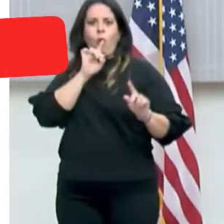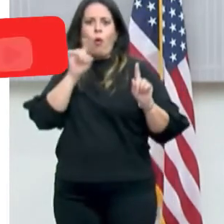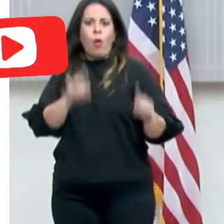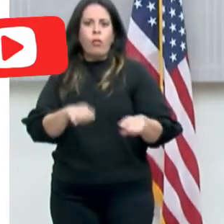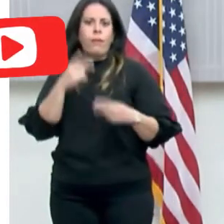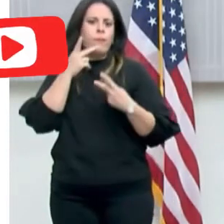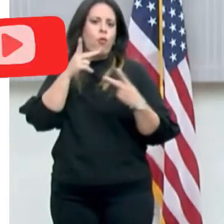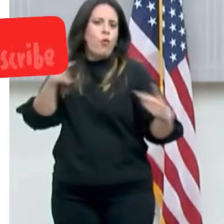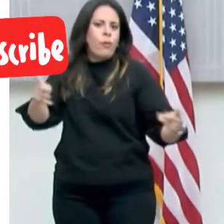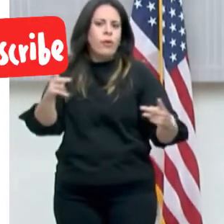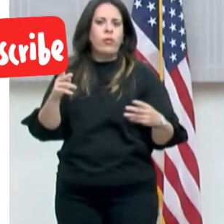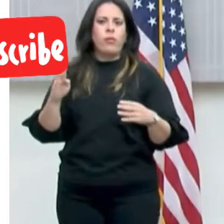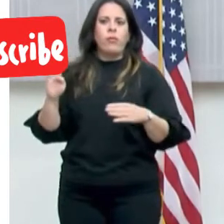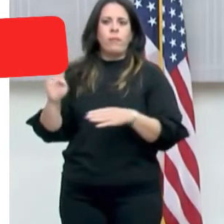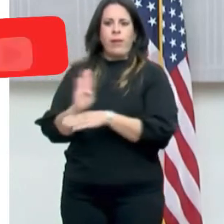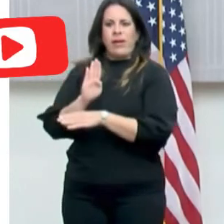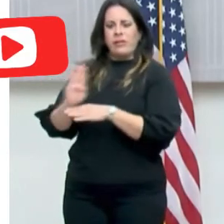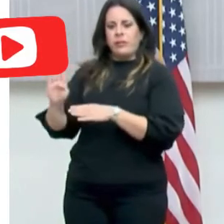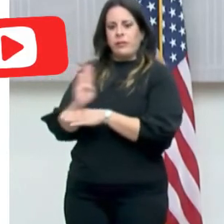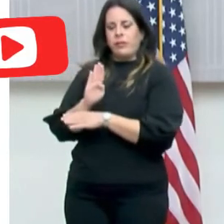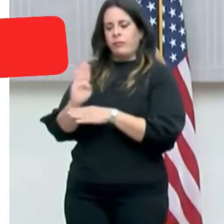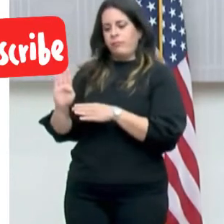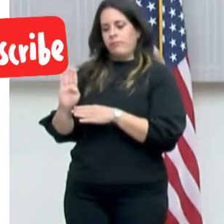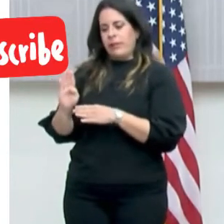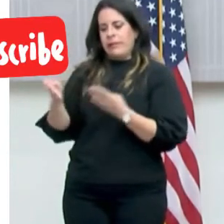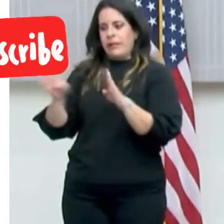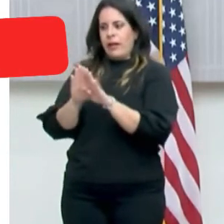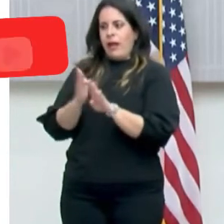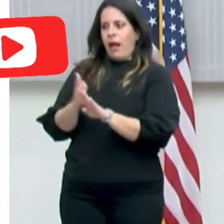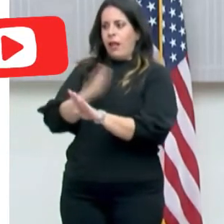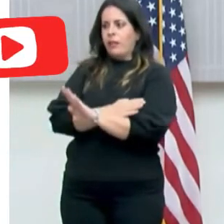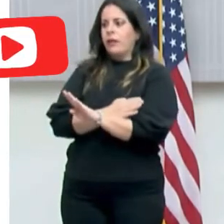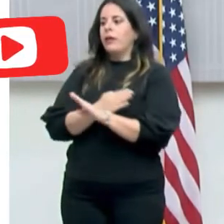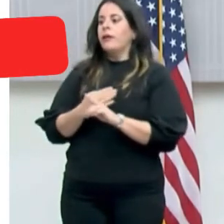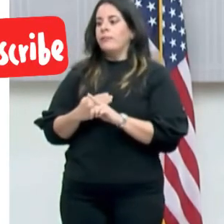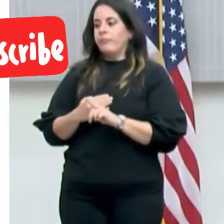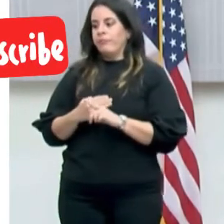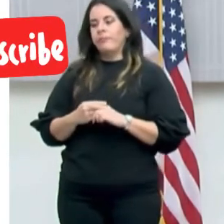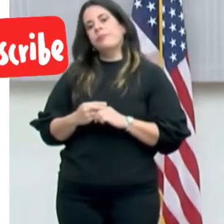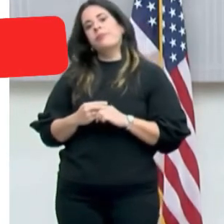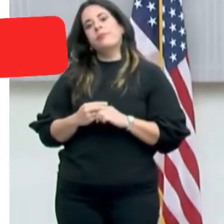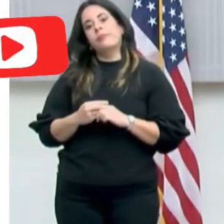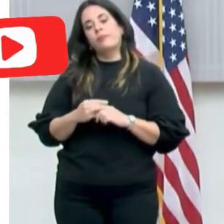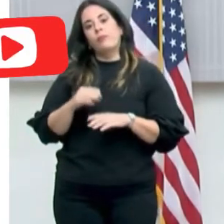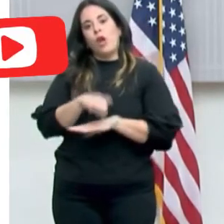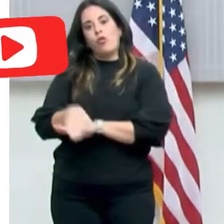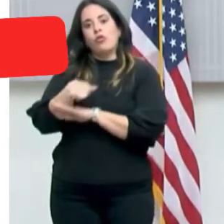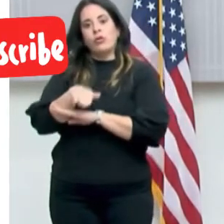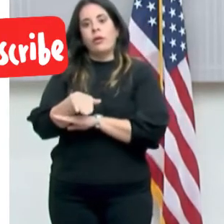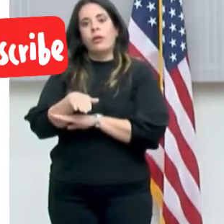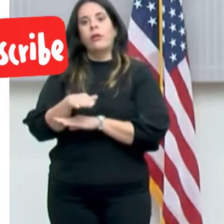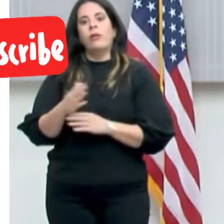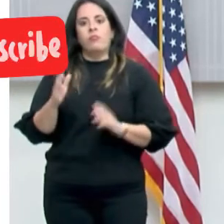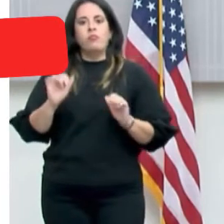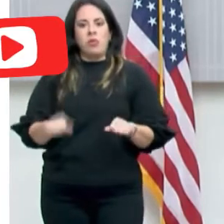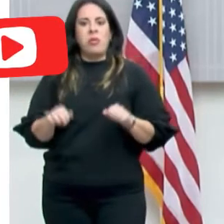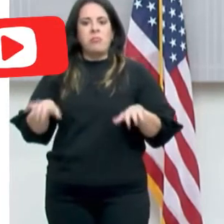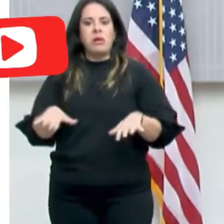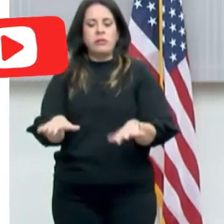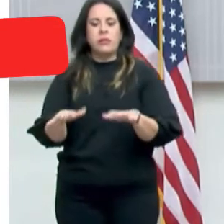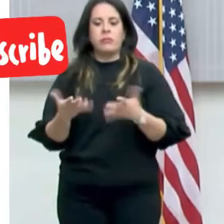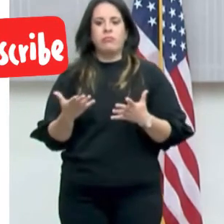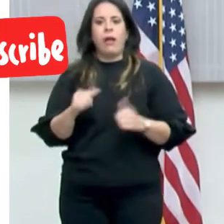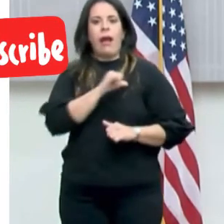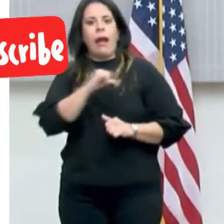que los comercios en su pueblo cierren antes, es decir, a las 11 de la noche, por decir una hora, pues lo puede hacer. Un